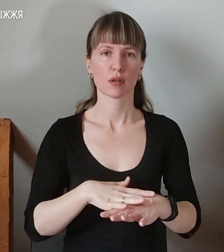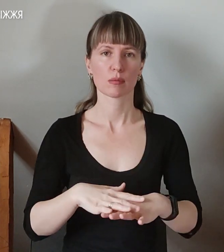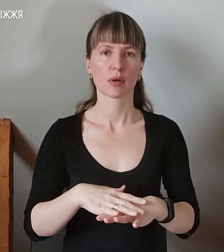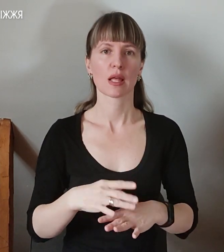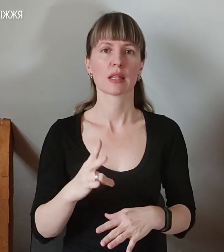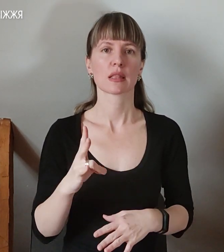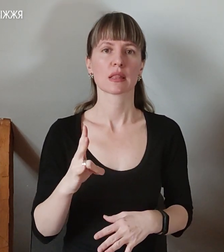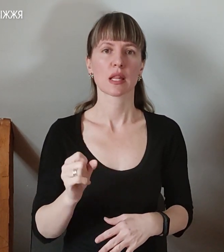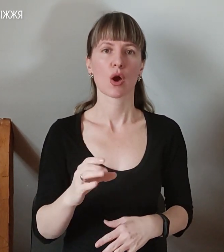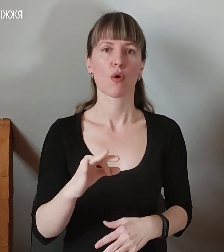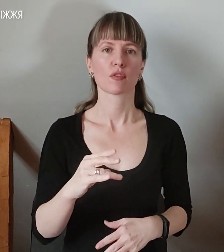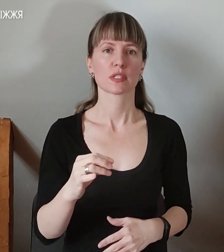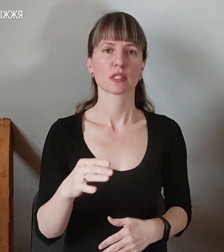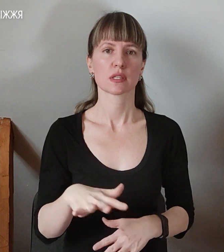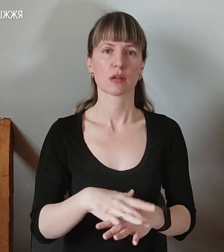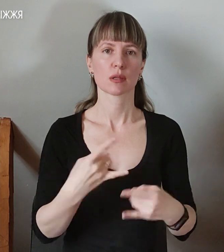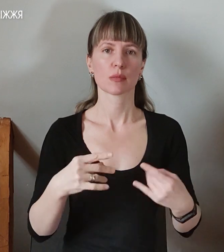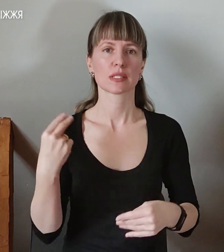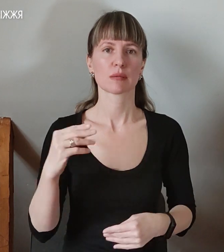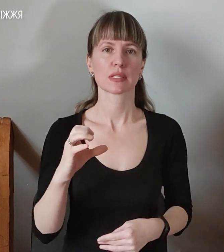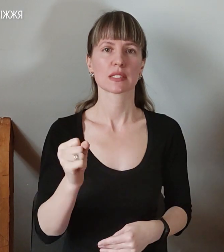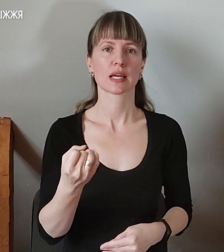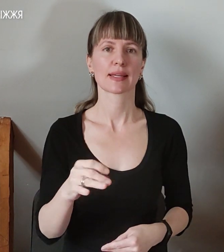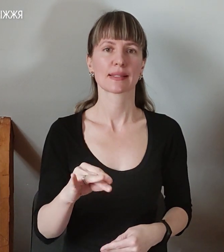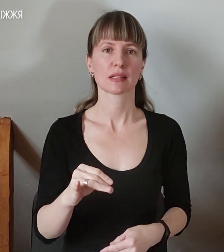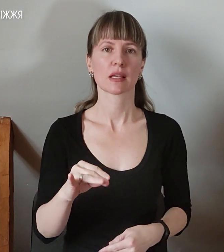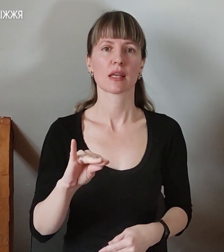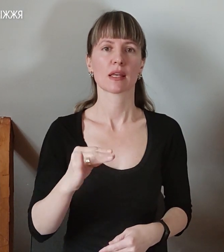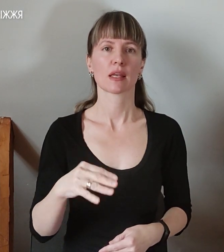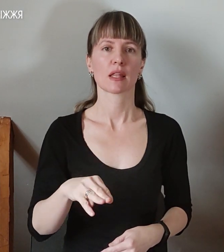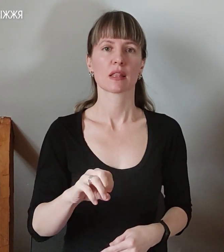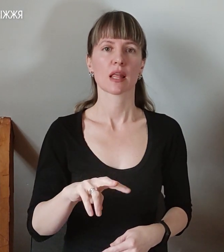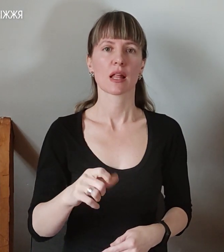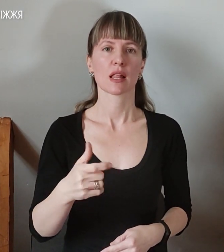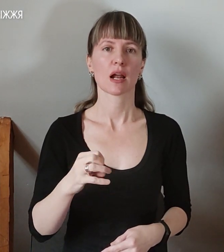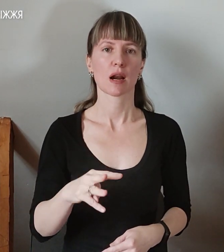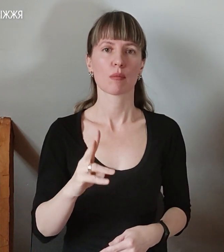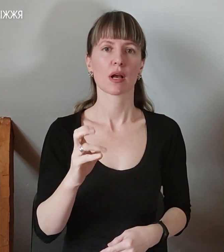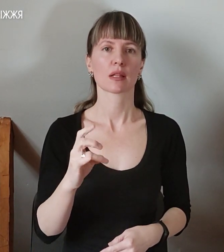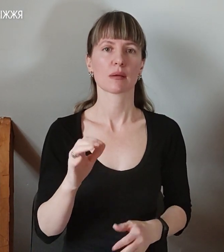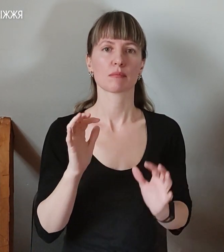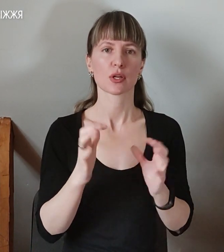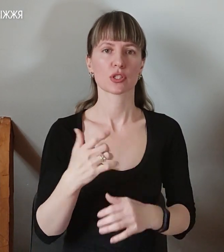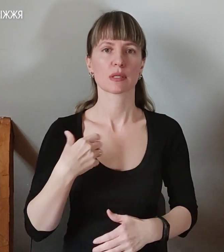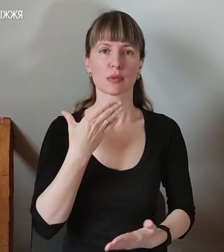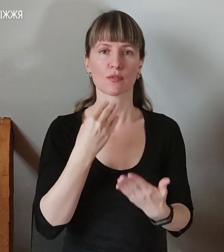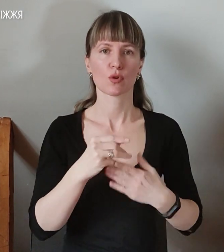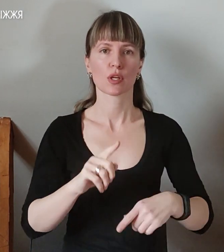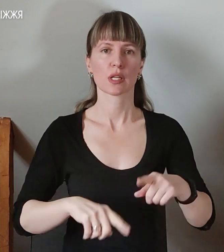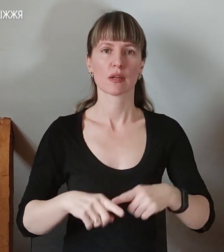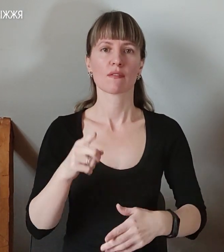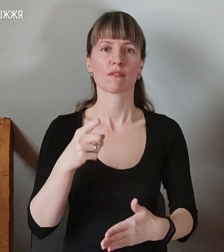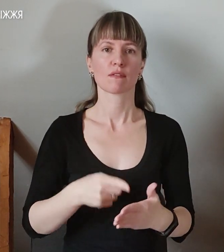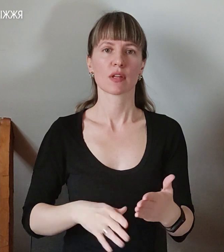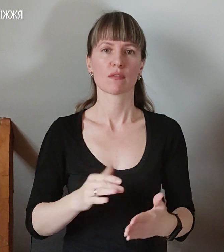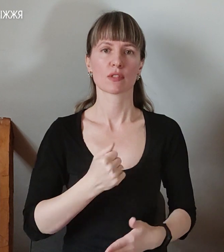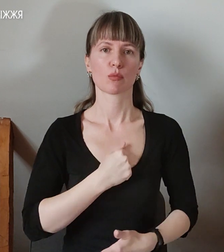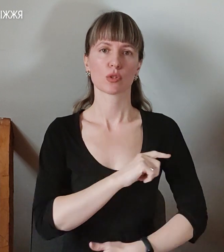офіційному Суспільне Запоріжжя, сайті, також в телеграм-каналі. Бувши себе та своїх рідних, там віримо Збройним силам України.